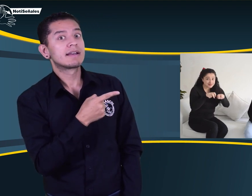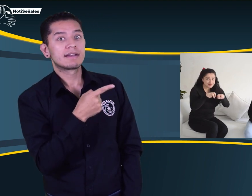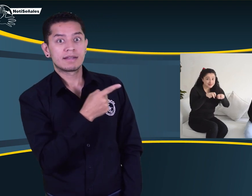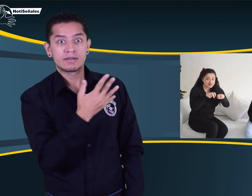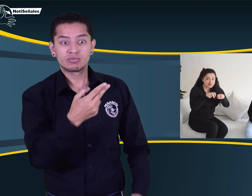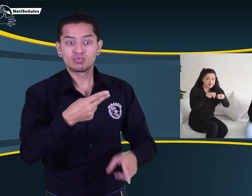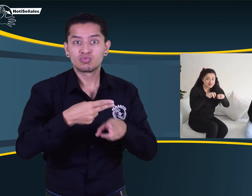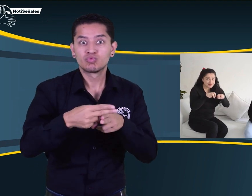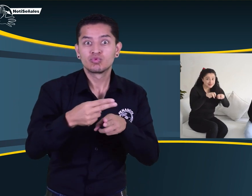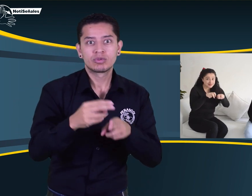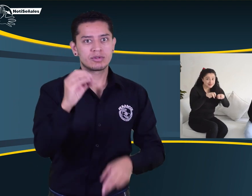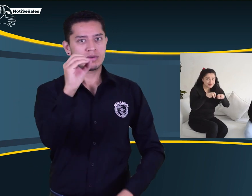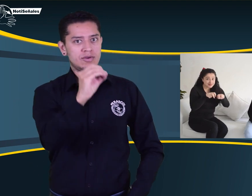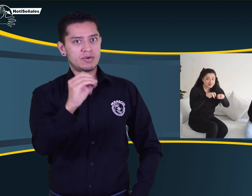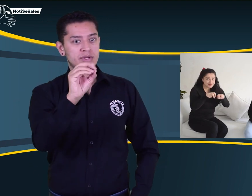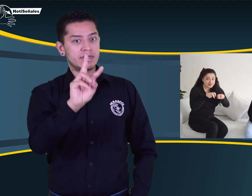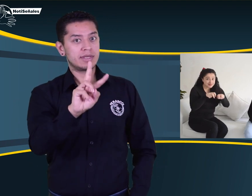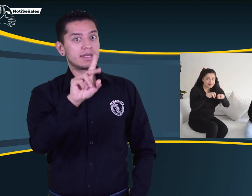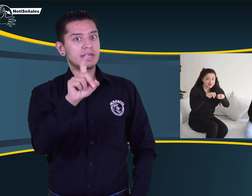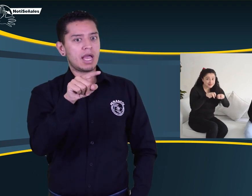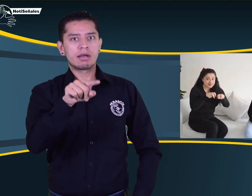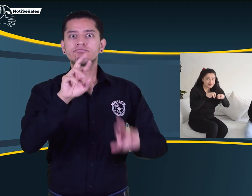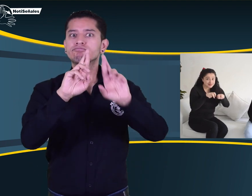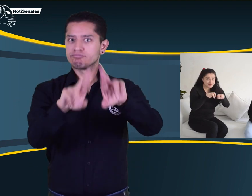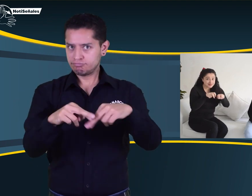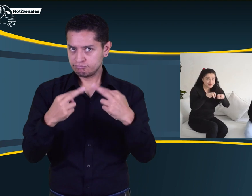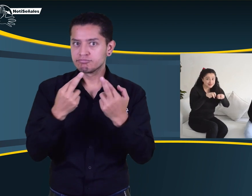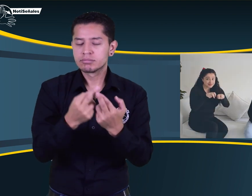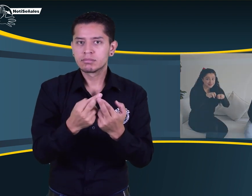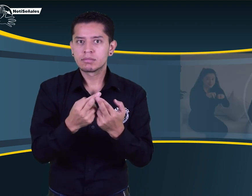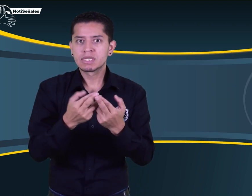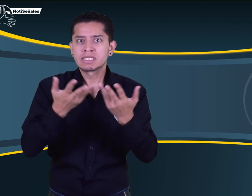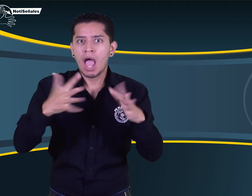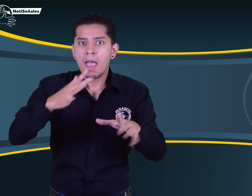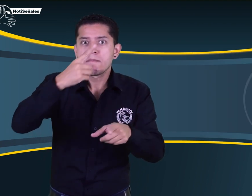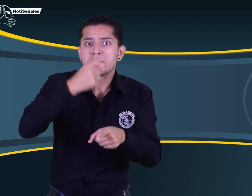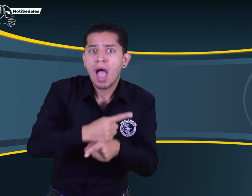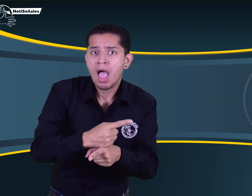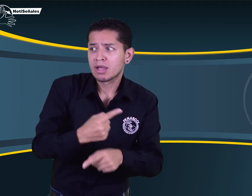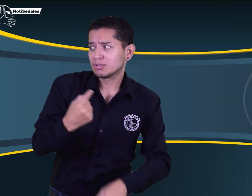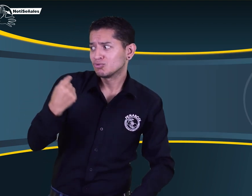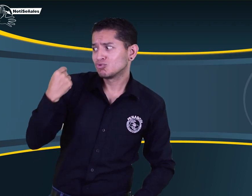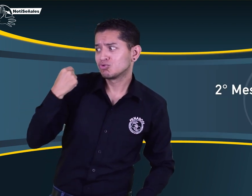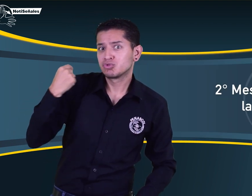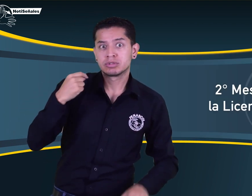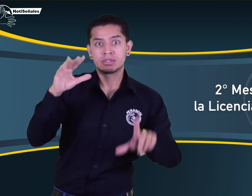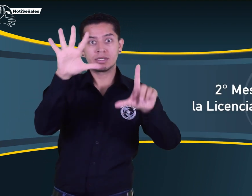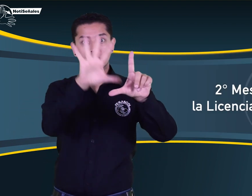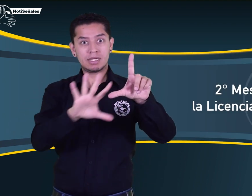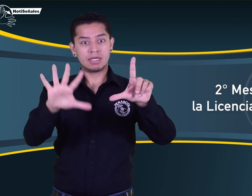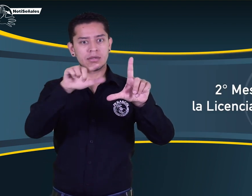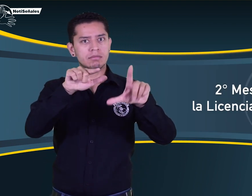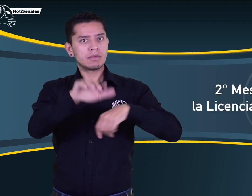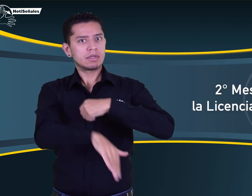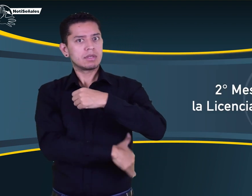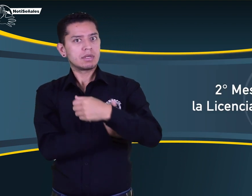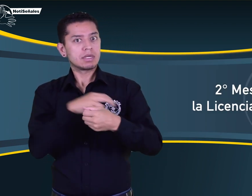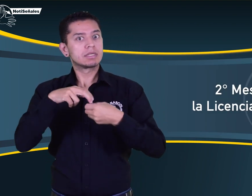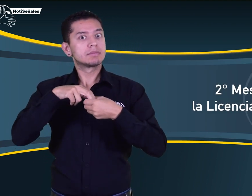información que el 26 de octubre habría otra reunión para continuar con el proceso de la licencia de conducción. Así